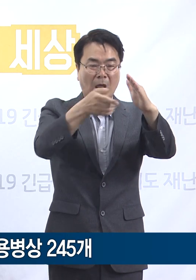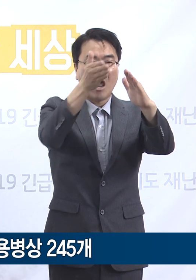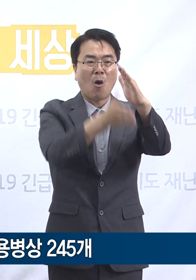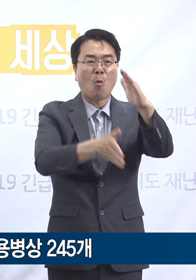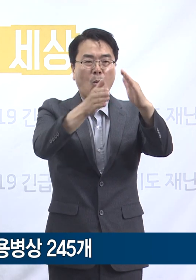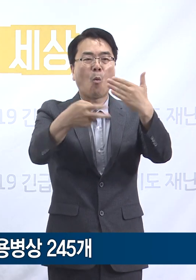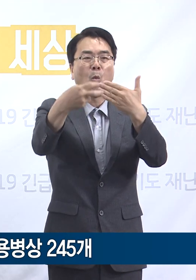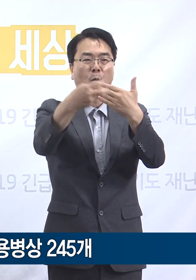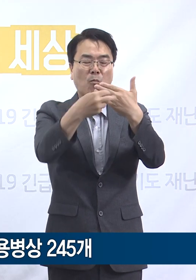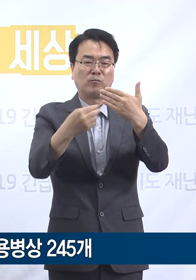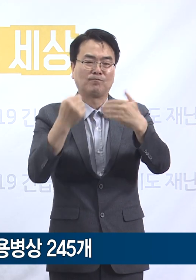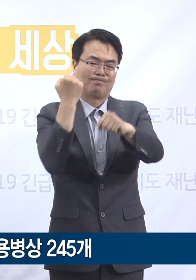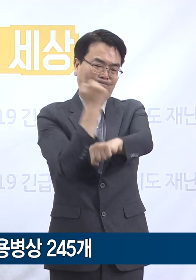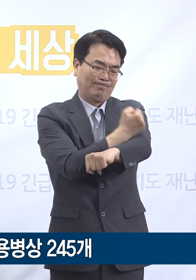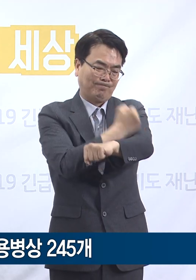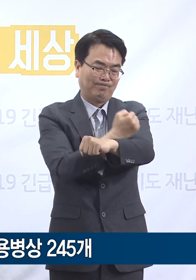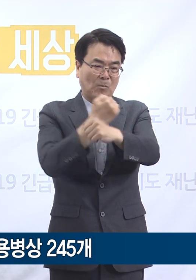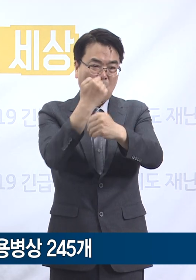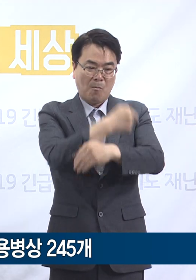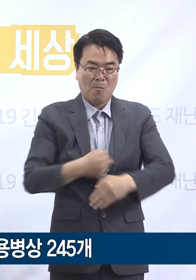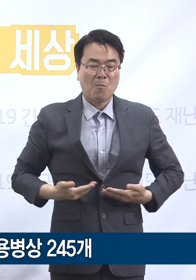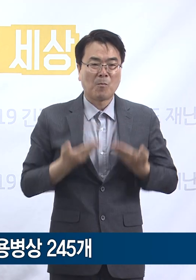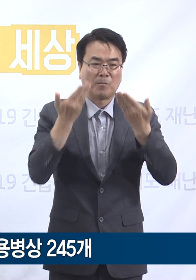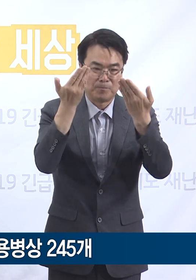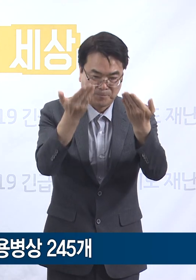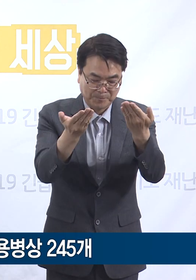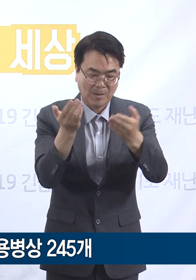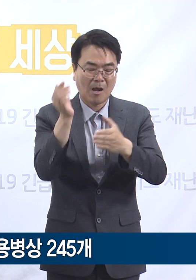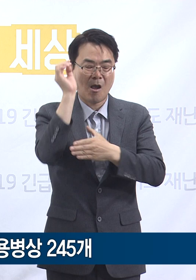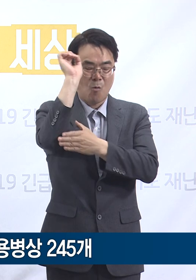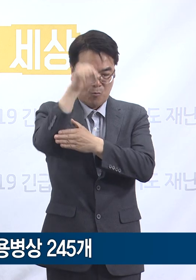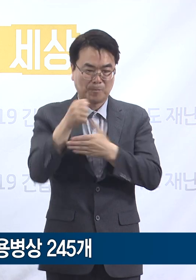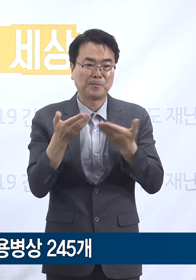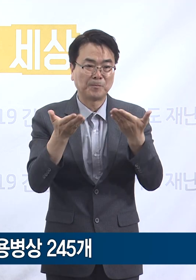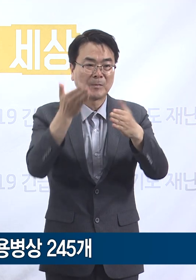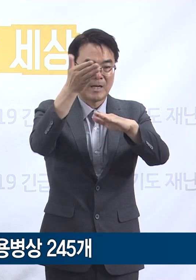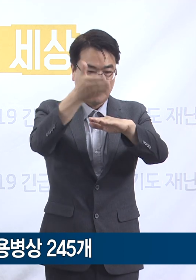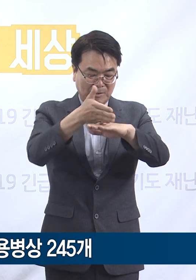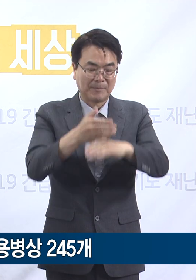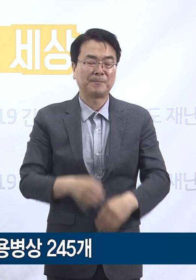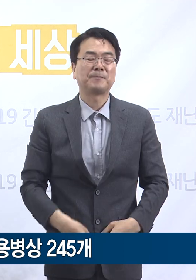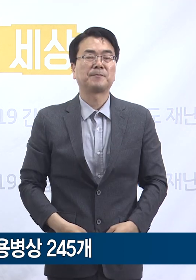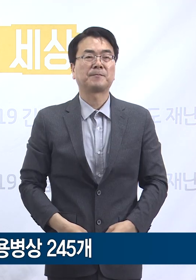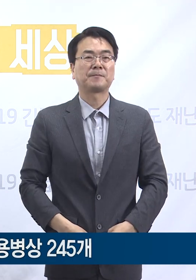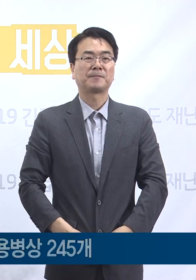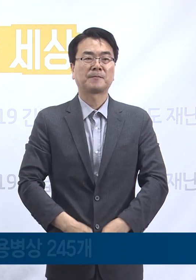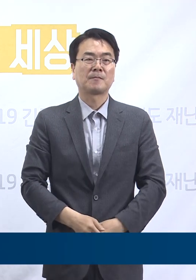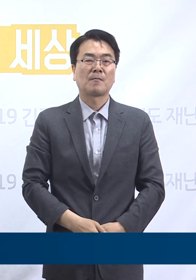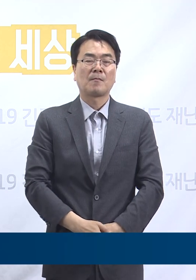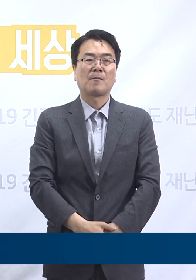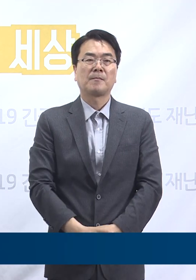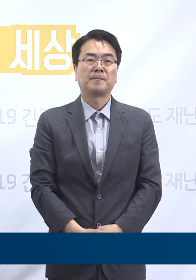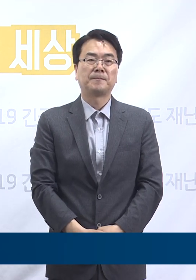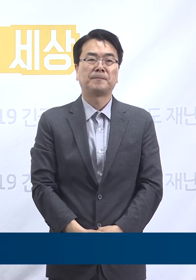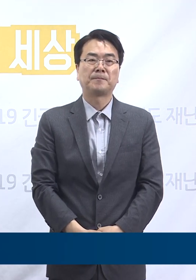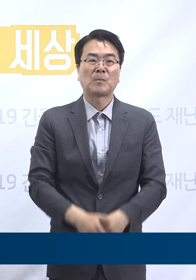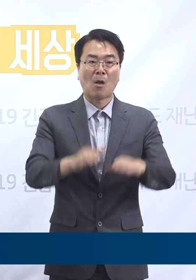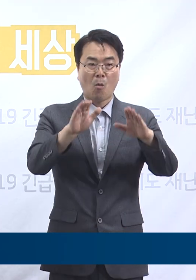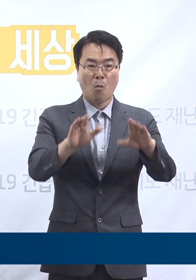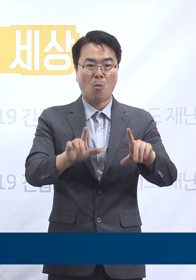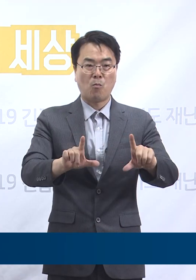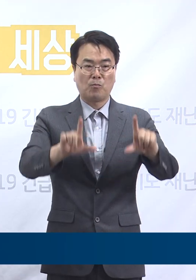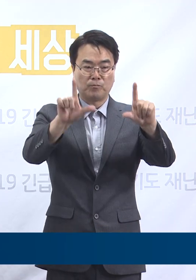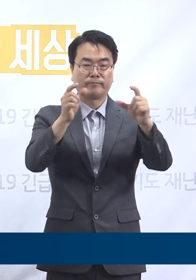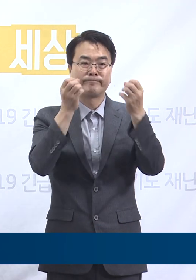수고와 헌신에 머리 숙여 감사드립니다. 신규 확진자 현황에 대해 말씀드리겠습니다. 금일 도내